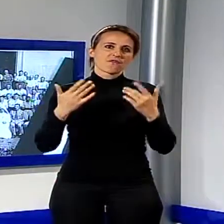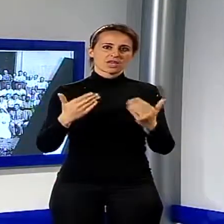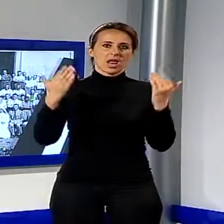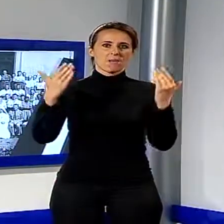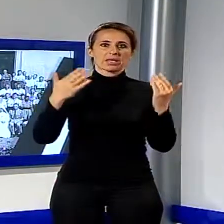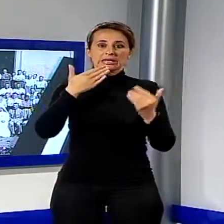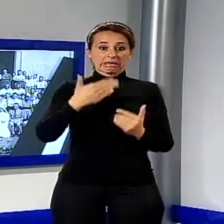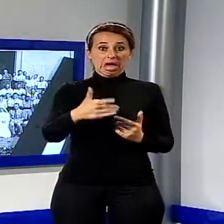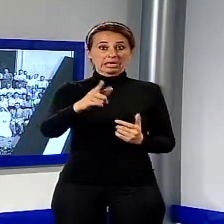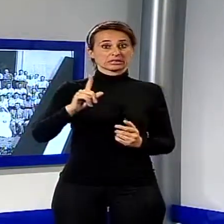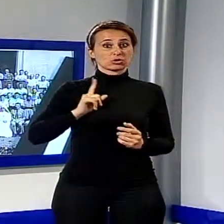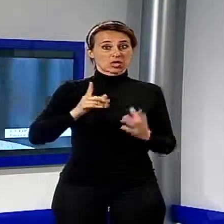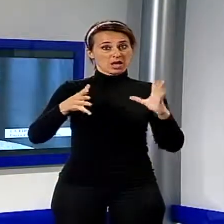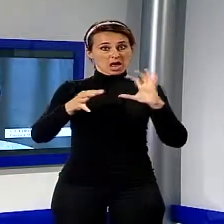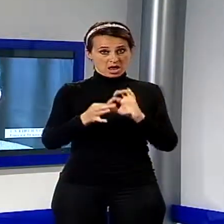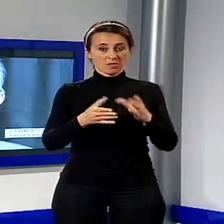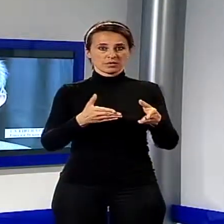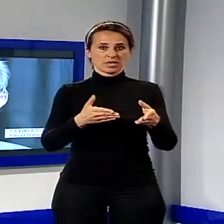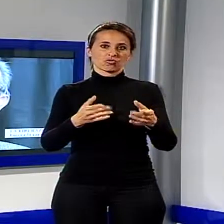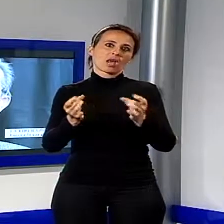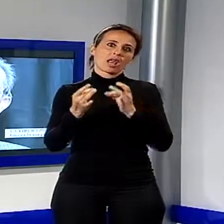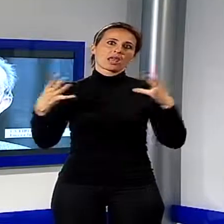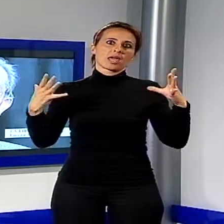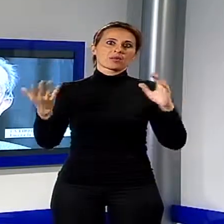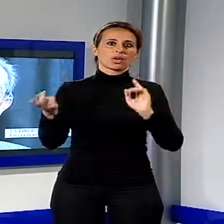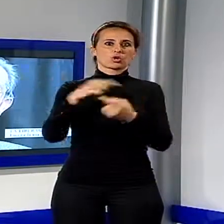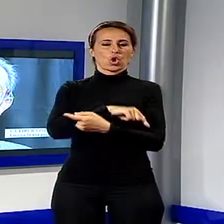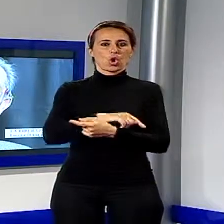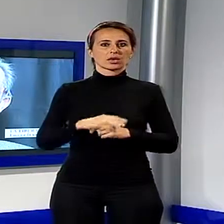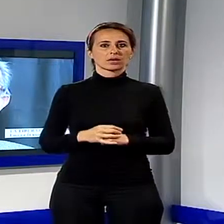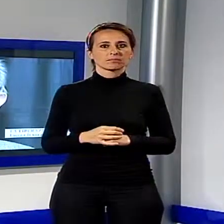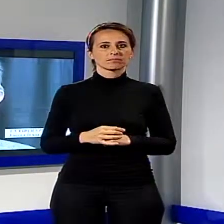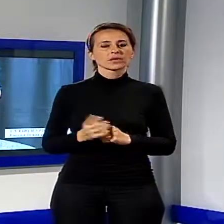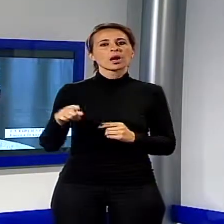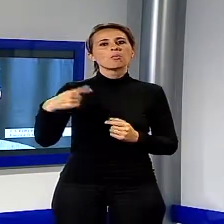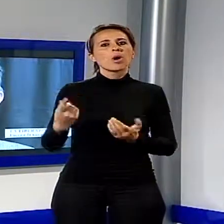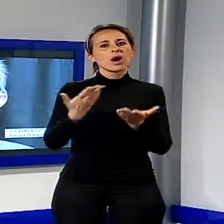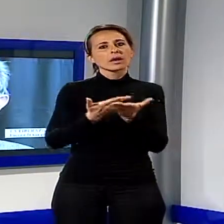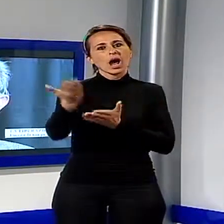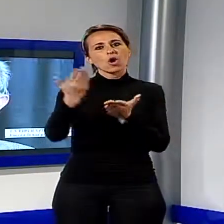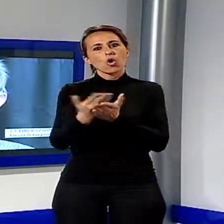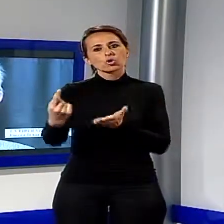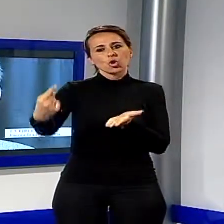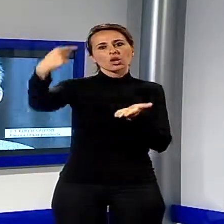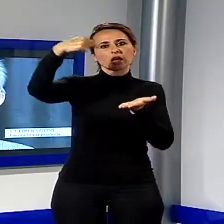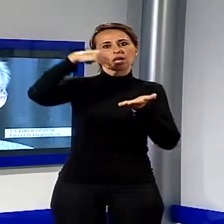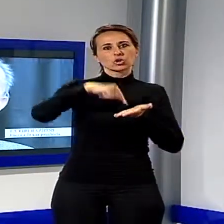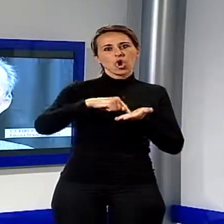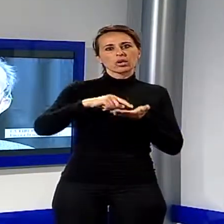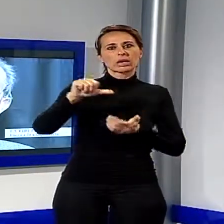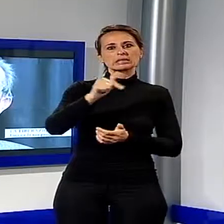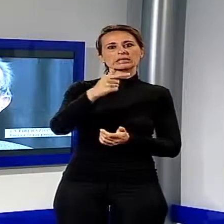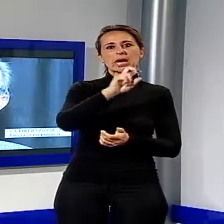tormenti, dell'angoscia e l'inizio di una nuova vita. Alla fine la narrazione torna a Staziema da dove era partita per